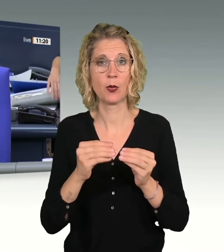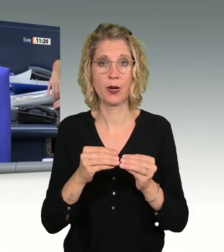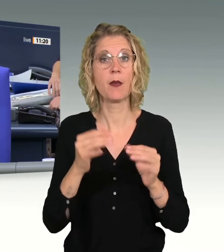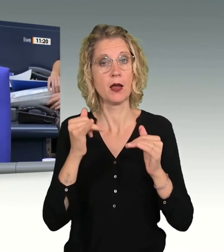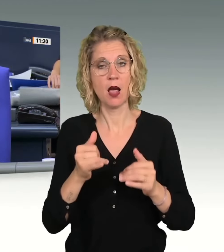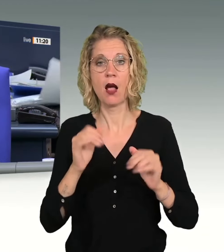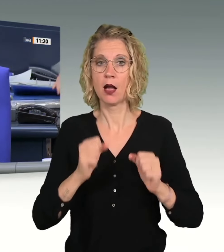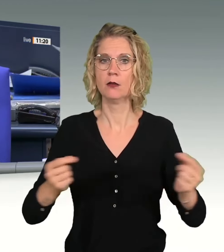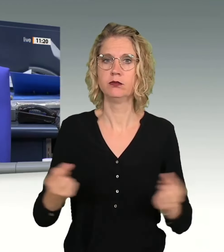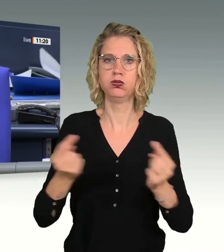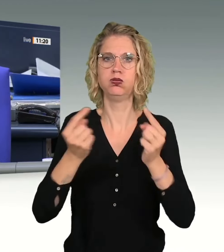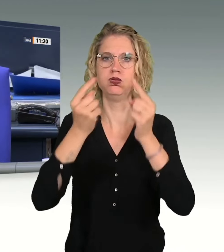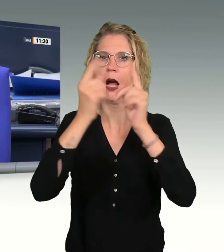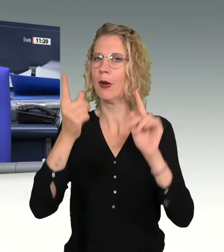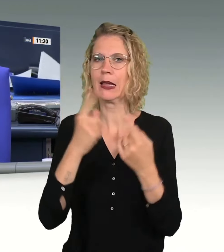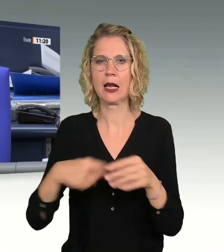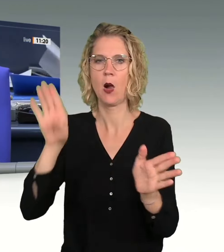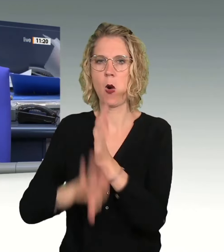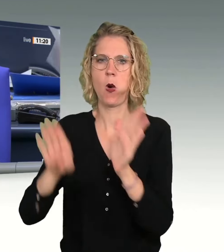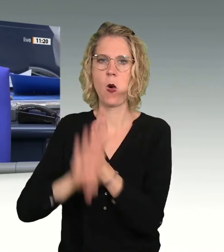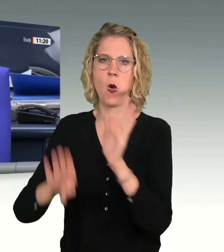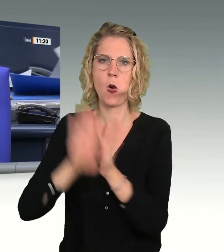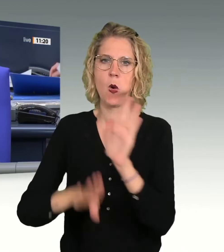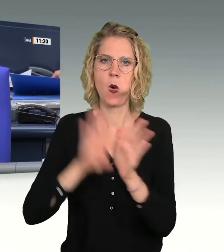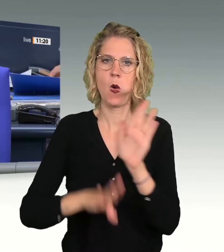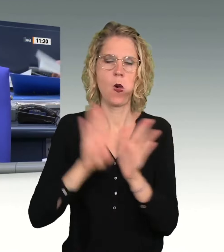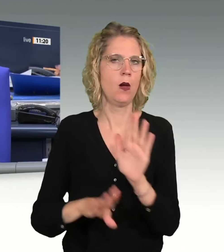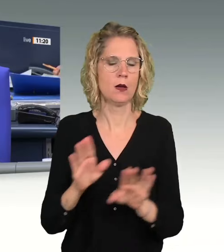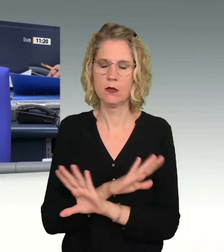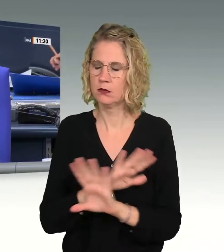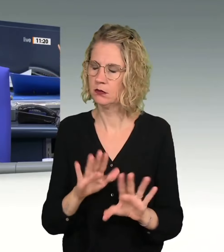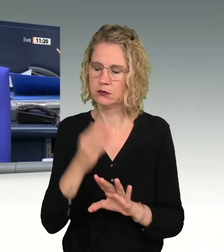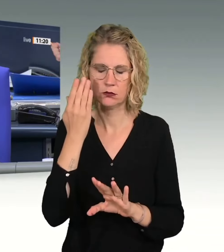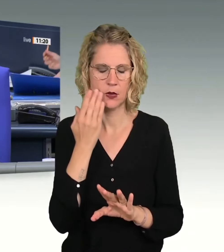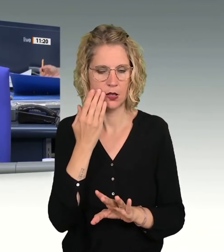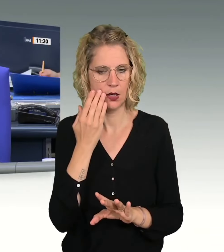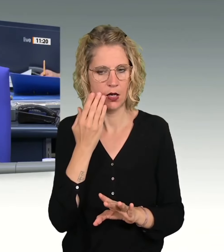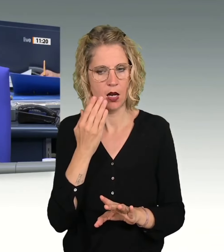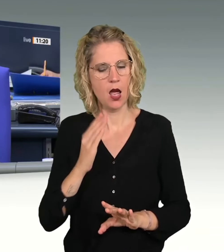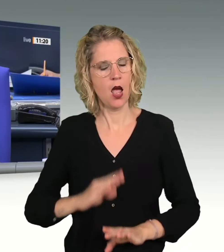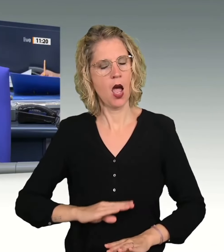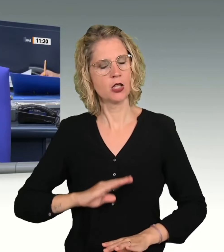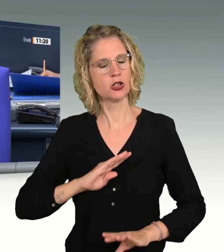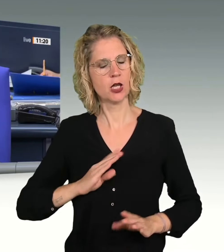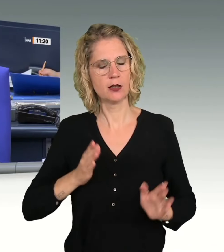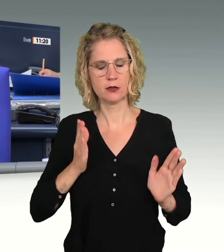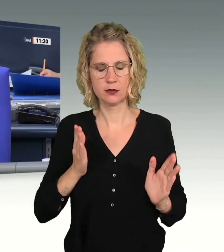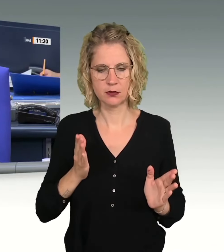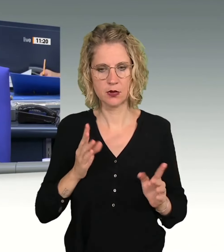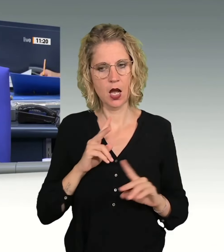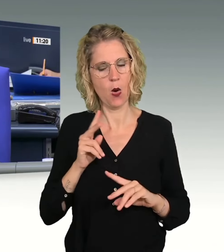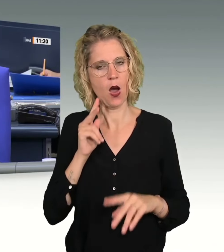herab oder machen uns verächtlich, sondern machen das mit entsprechendem Anstand und auch mit der